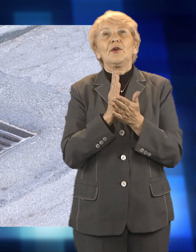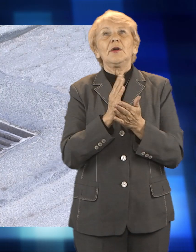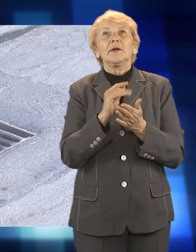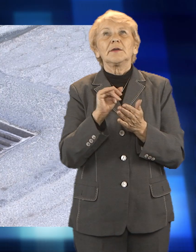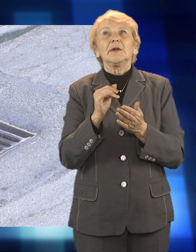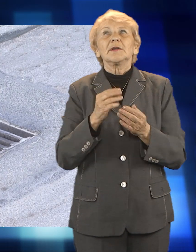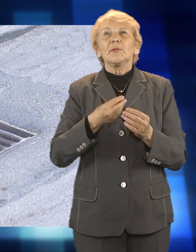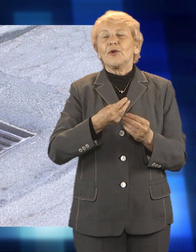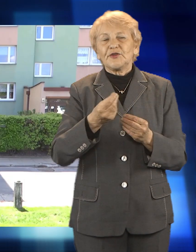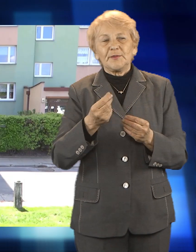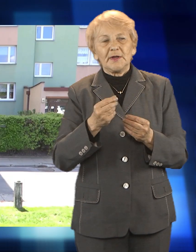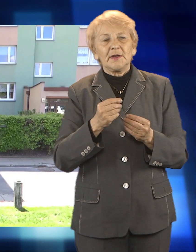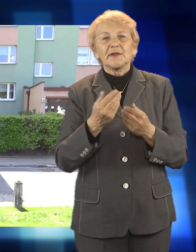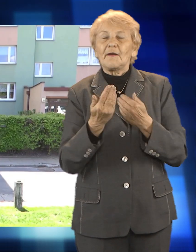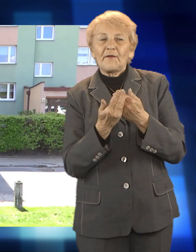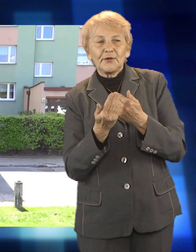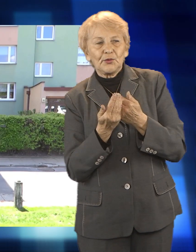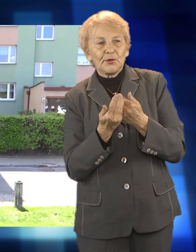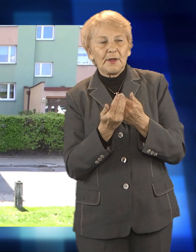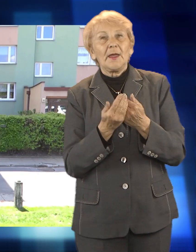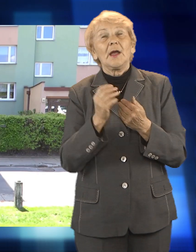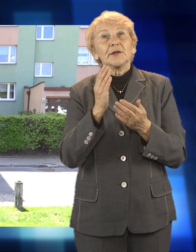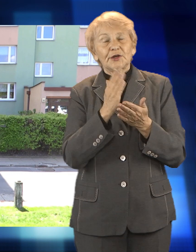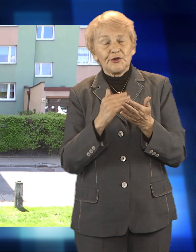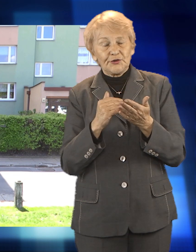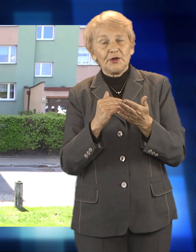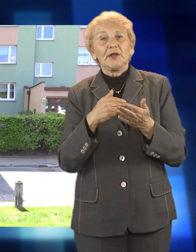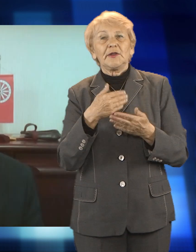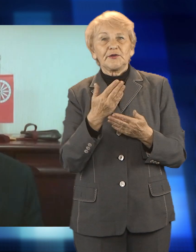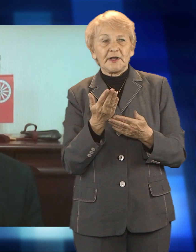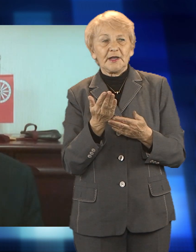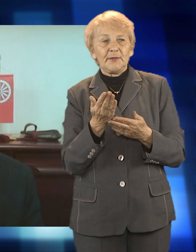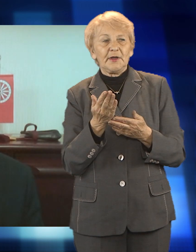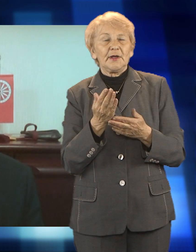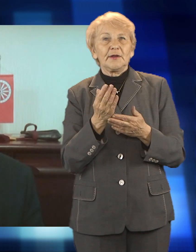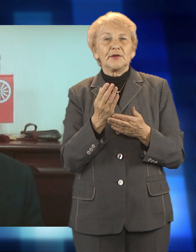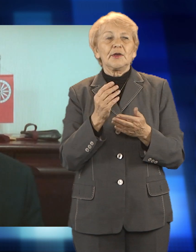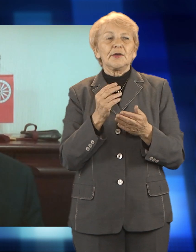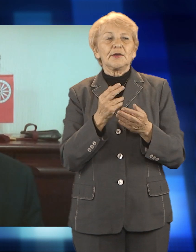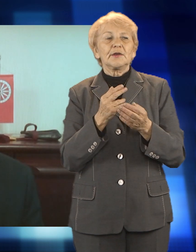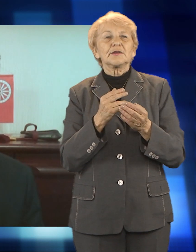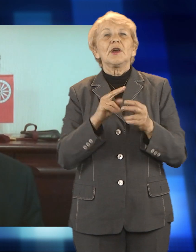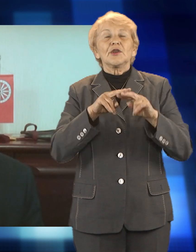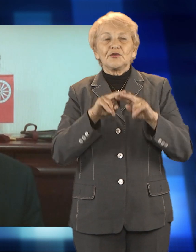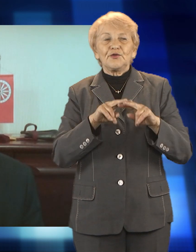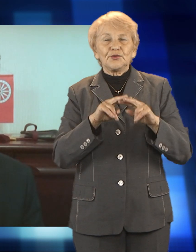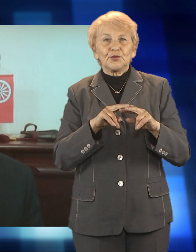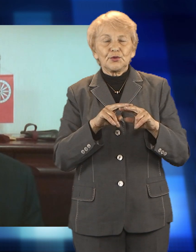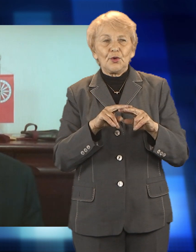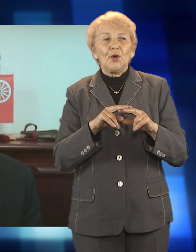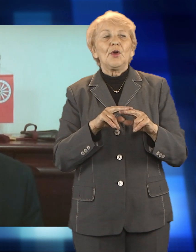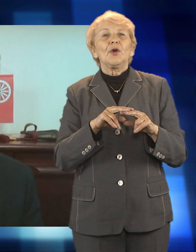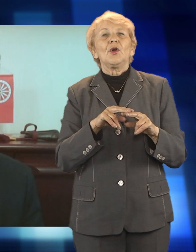tych różnego rodzaju projektach bywa tak, że ludzi rzeczywiście dosyć długo czeka się na te pieniądze, aż one